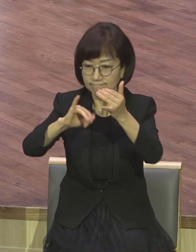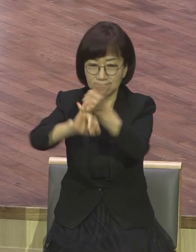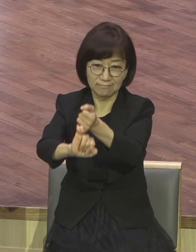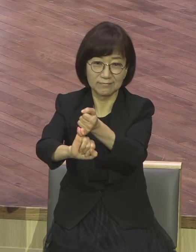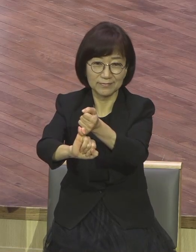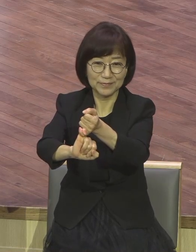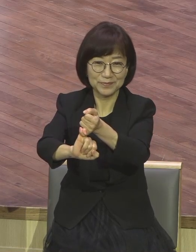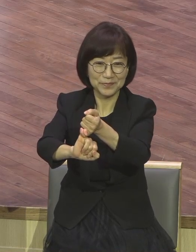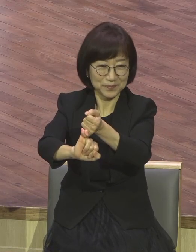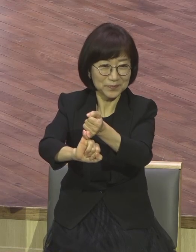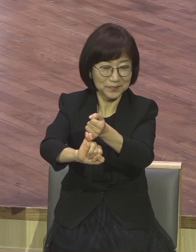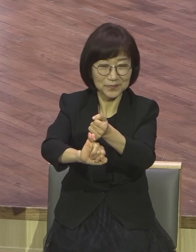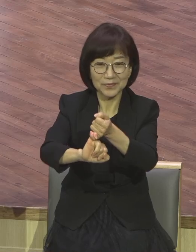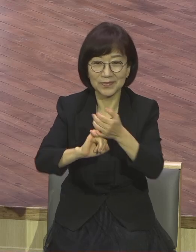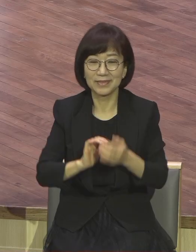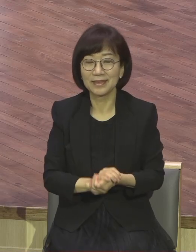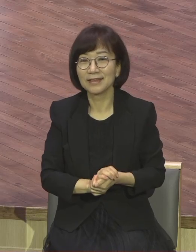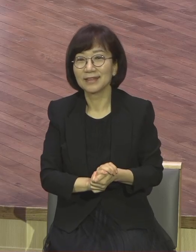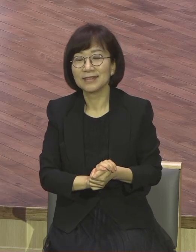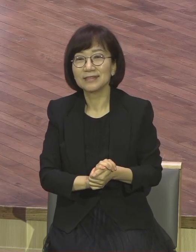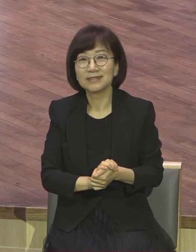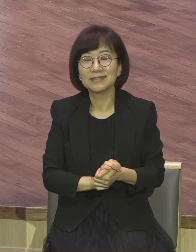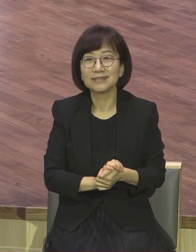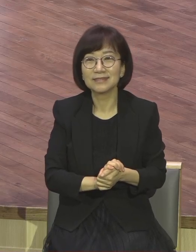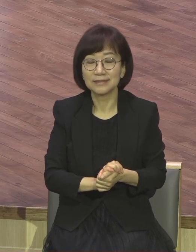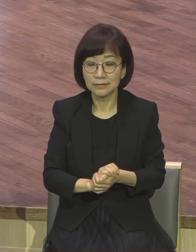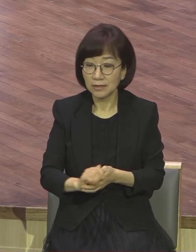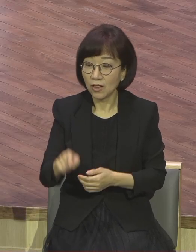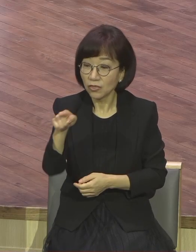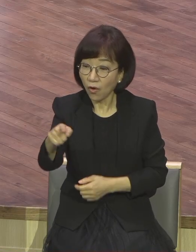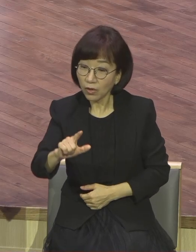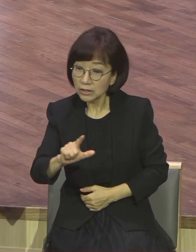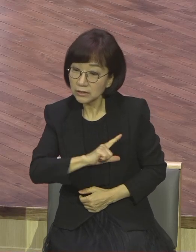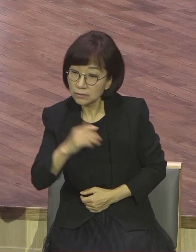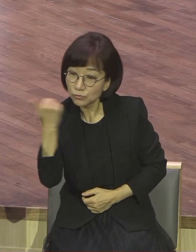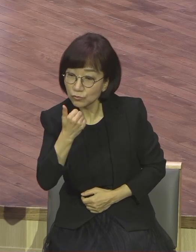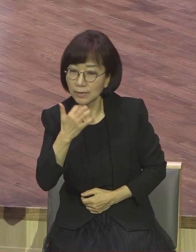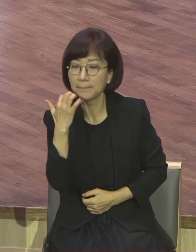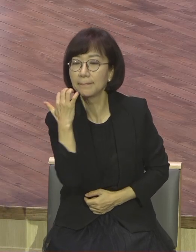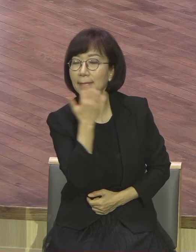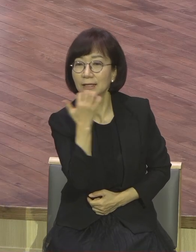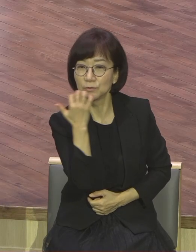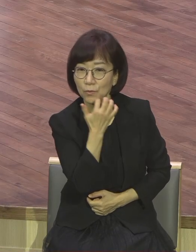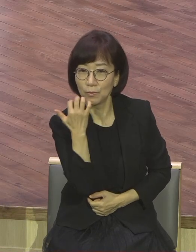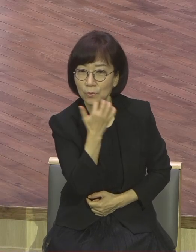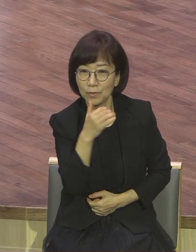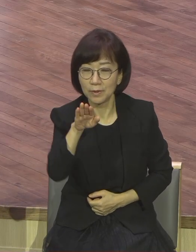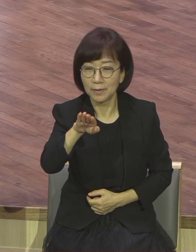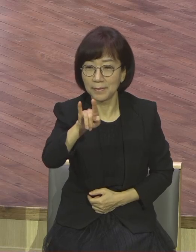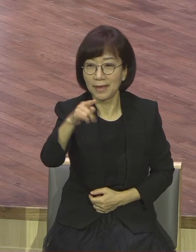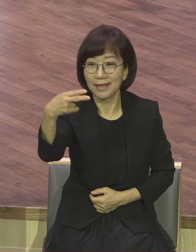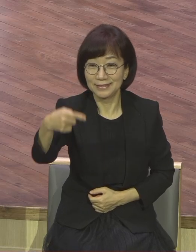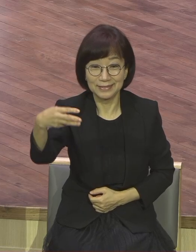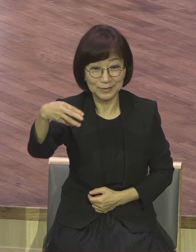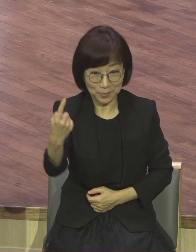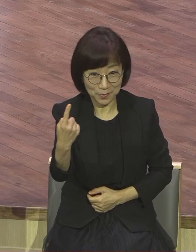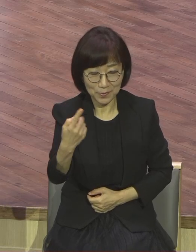교회를 세우겠다. 그렇게 말씀하셨어. 너는 베드로라. 이 반석 위에 내가 교회를 세우리니